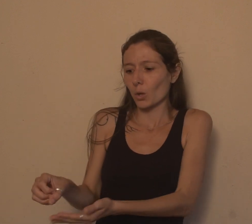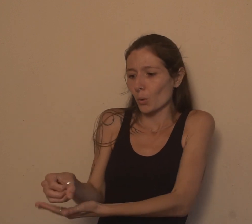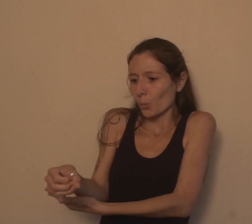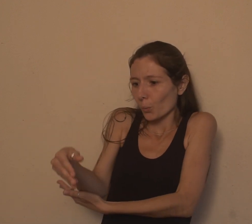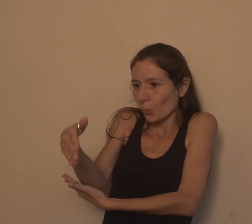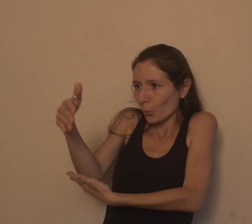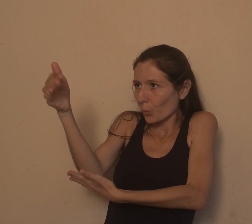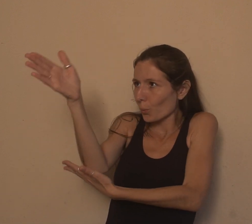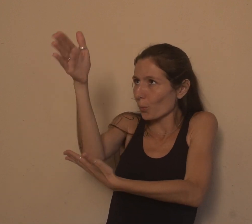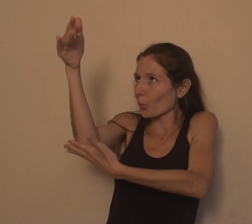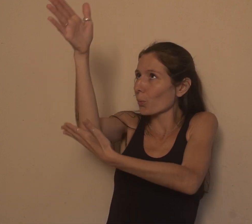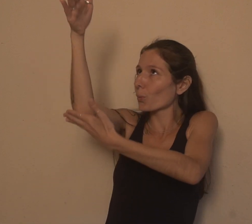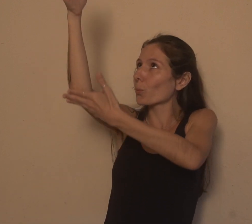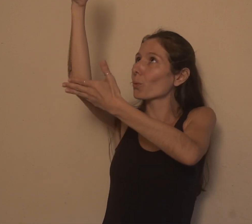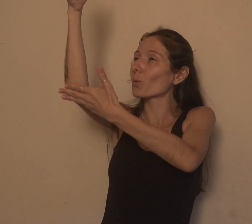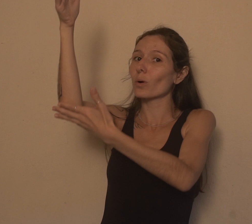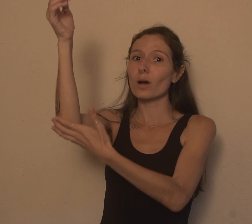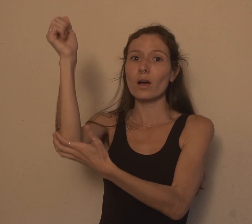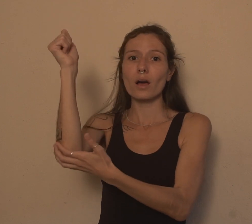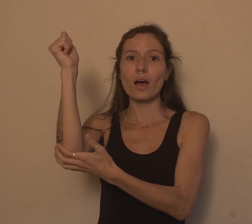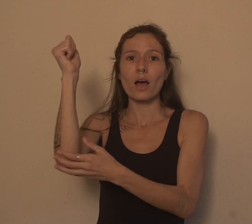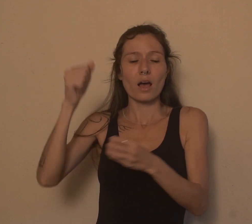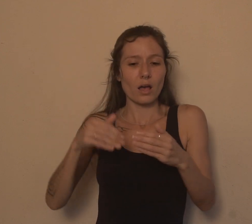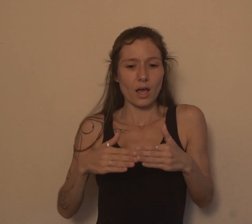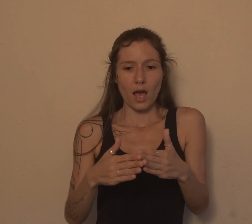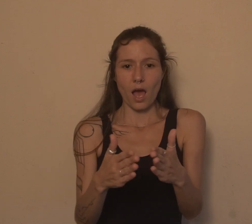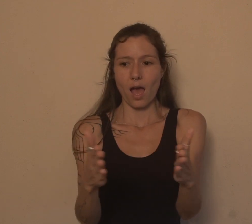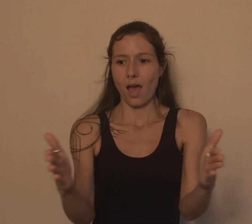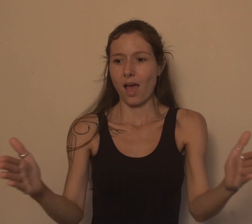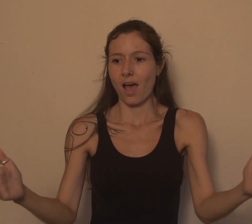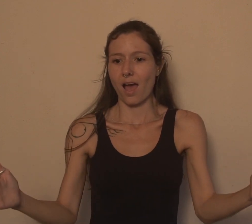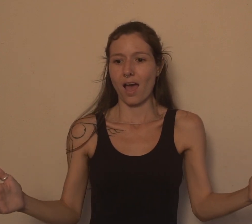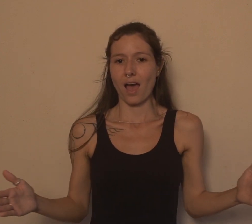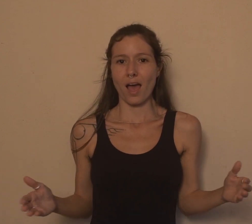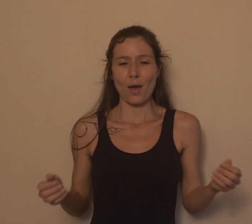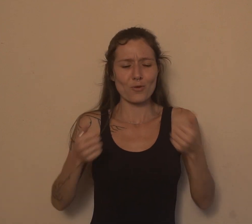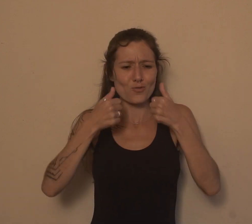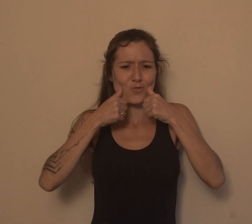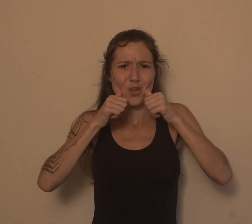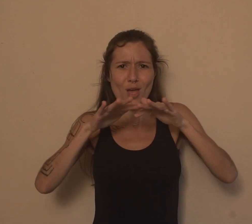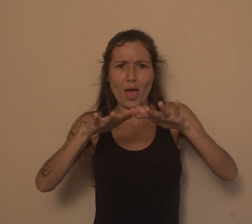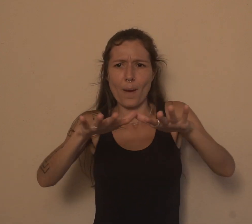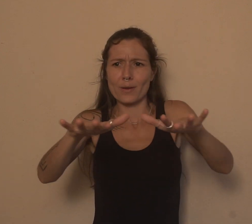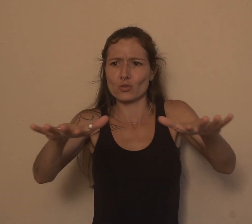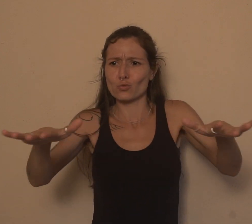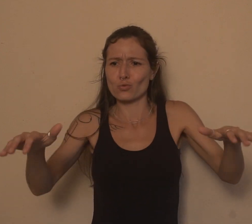hasteada, que cai na mão do... que está na mão do Alféli, ela abre o caminho. Ela benze o norte, o sul, o leste.